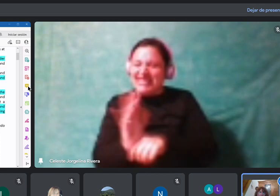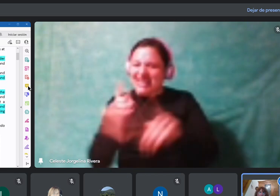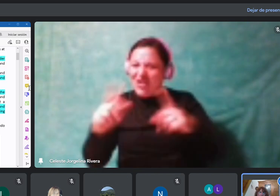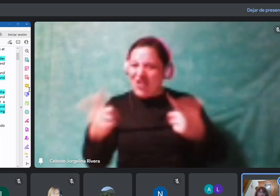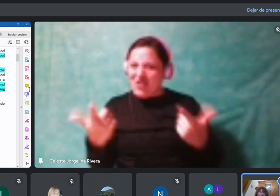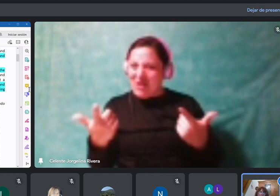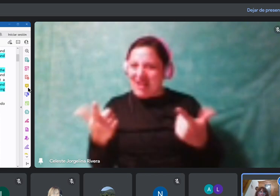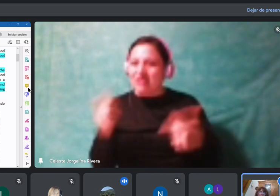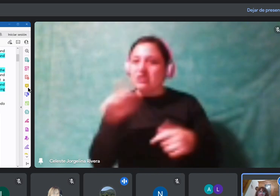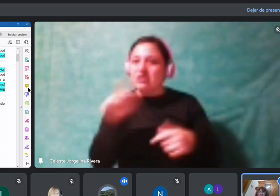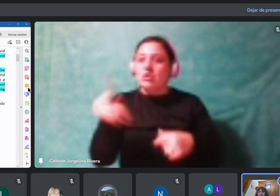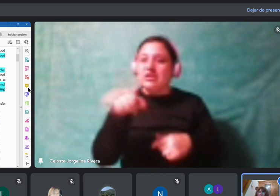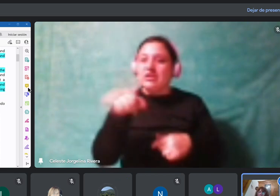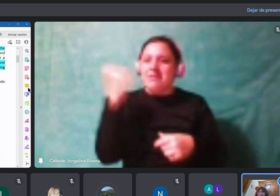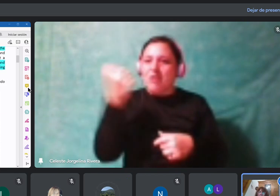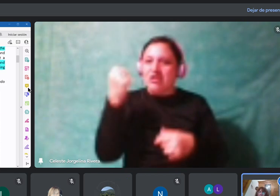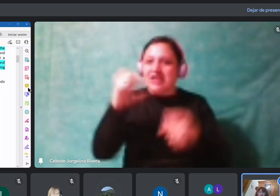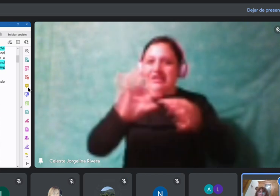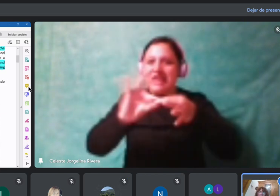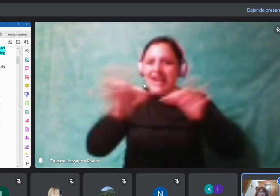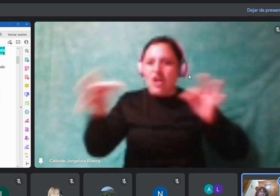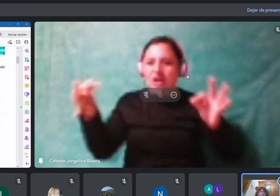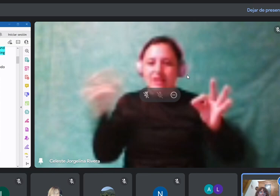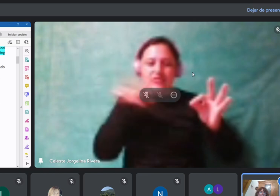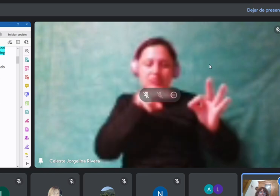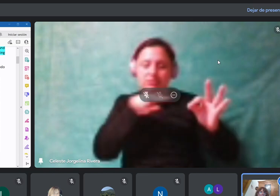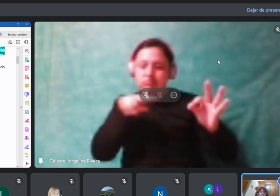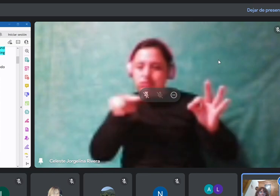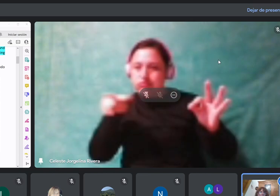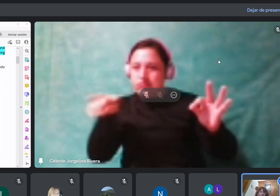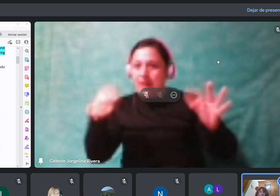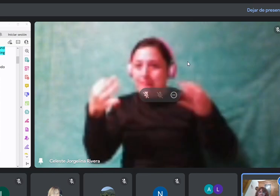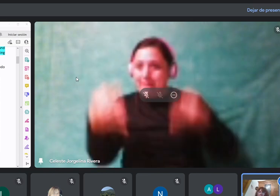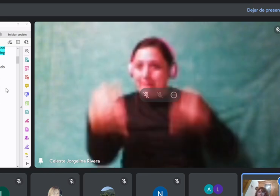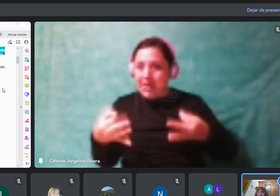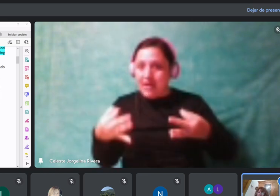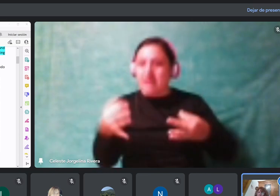eso. Bueno. Bien, seguimos.